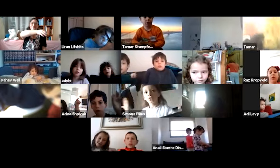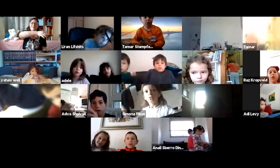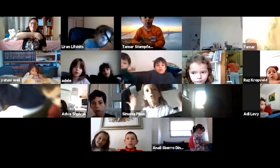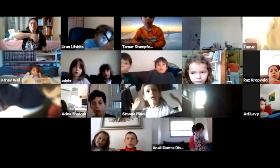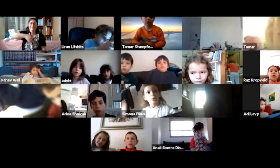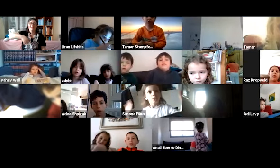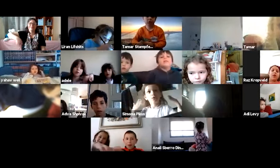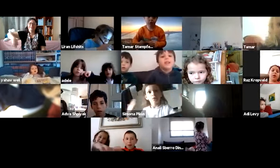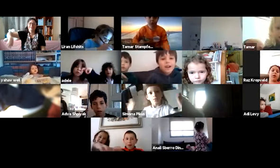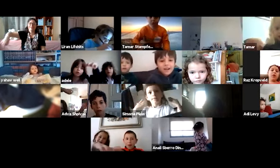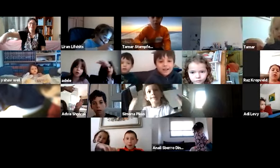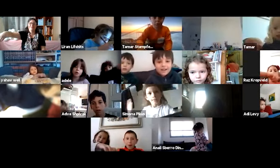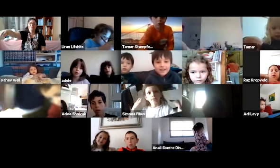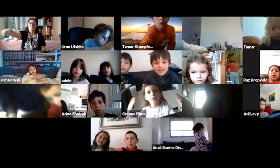אלוהנו, אלוהנו,